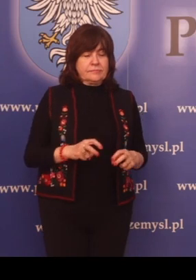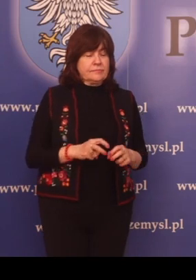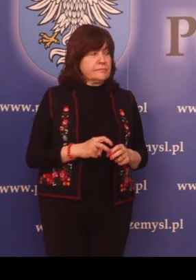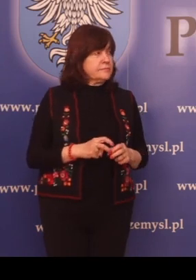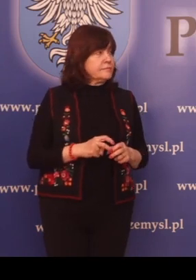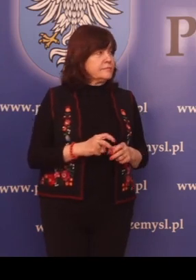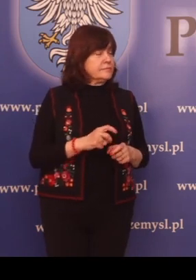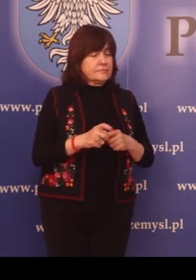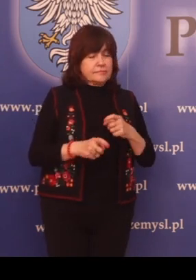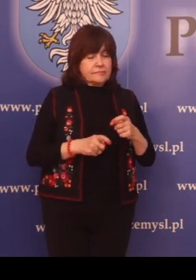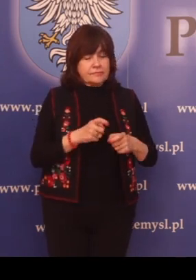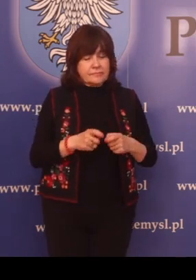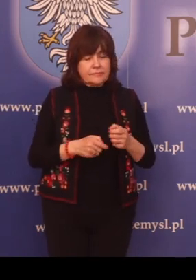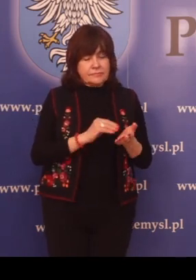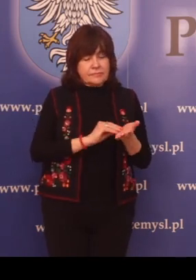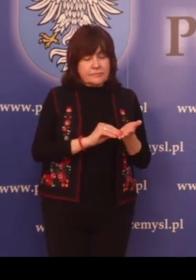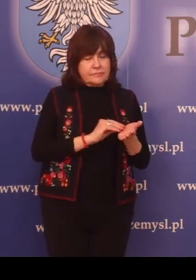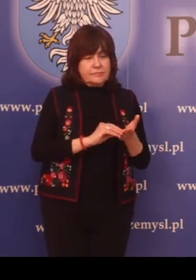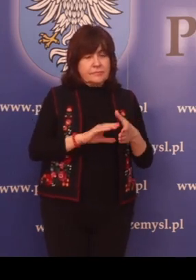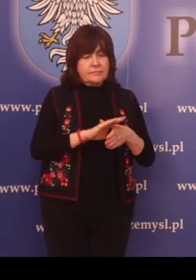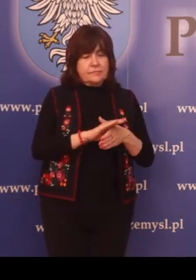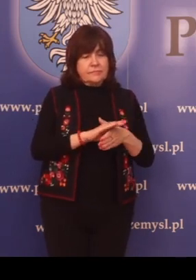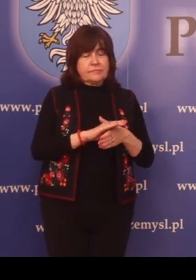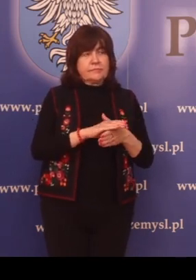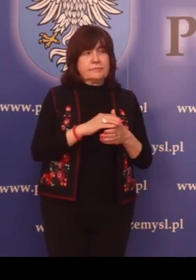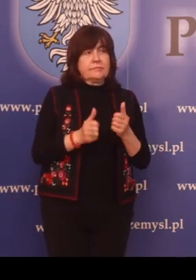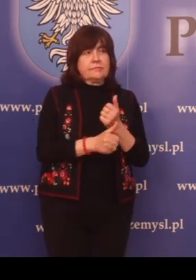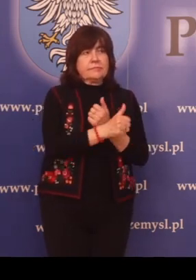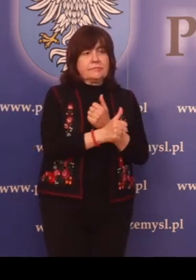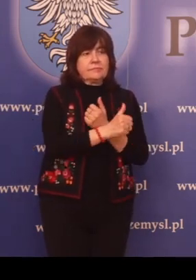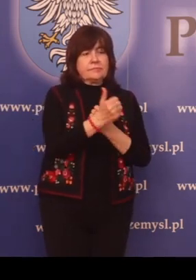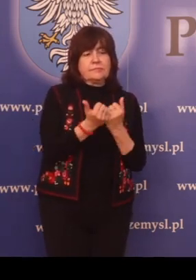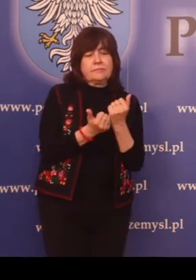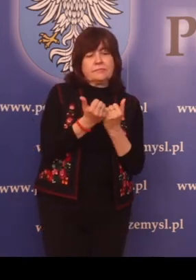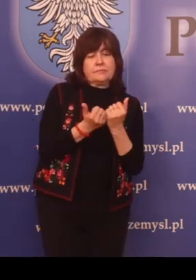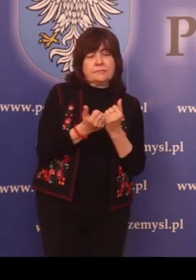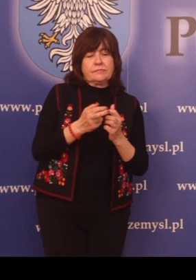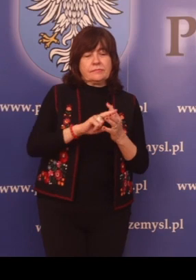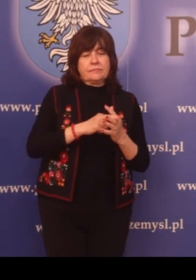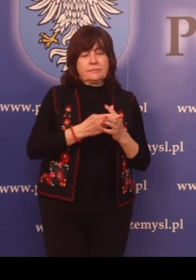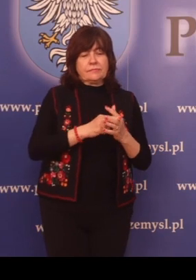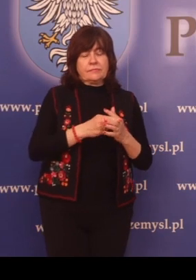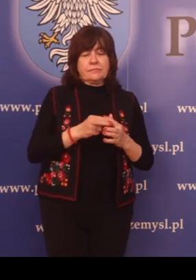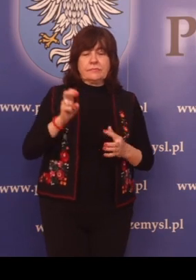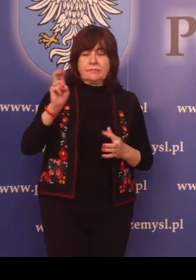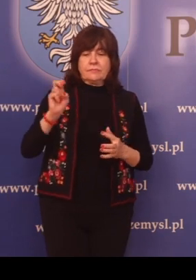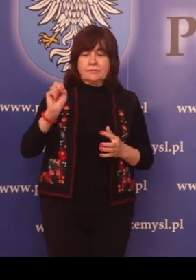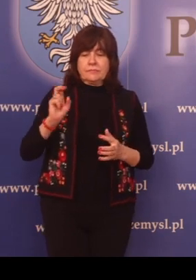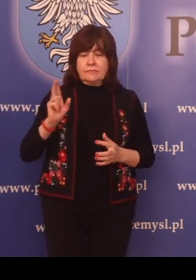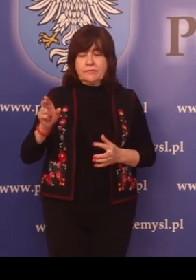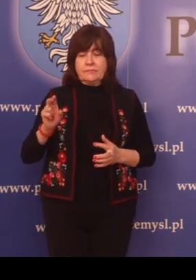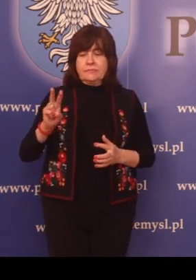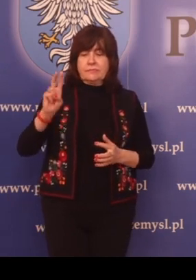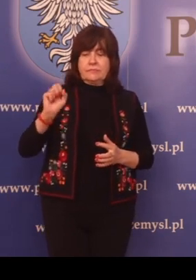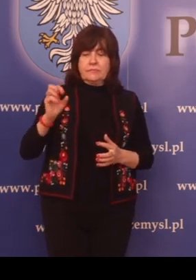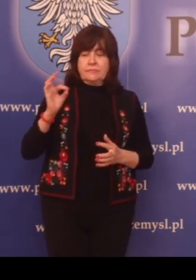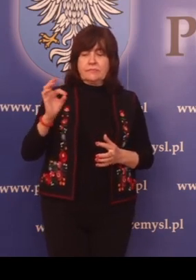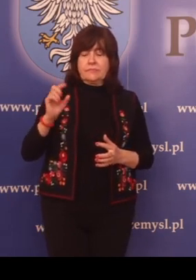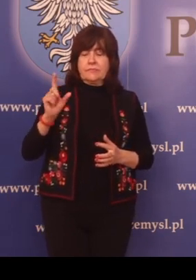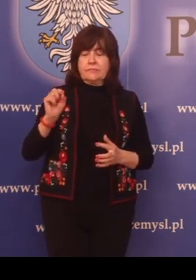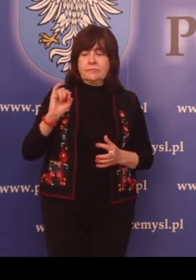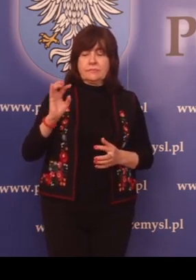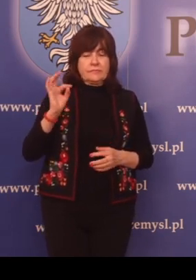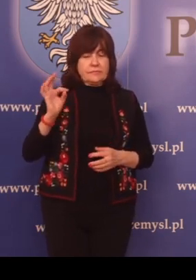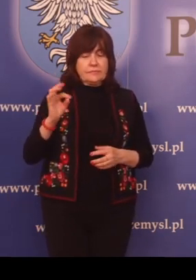Dokonanie adnotacji w dowodzie rejestracyjnym. HAK, EL, WAT, PIT,